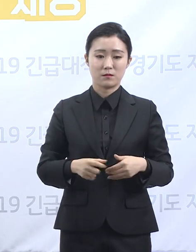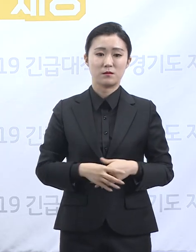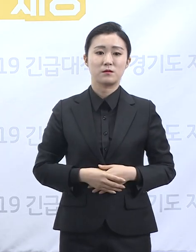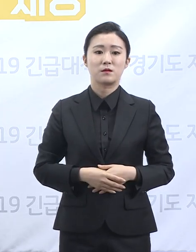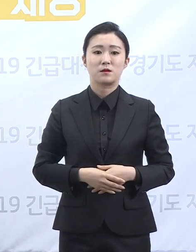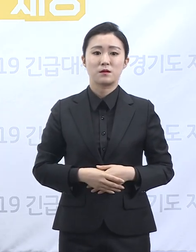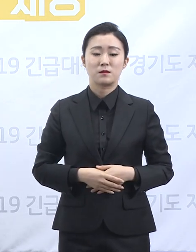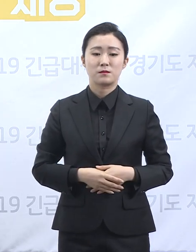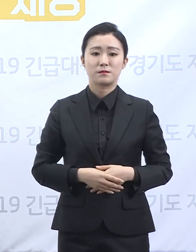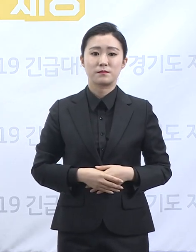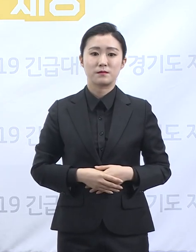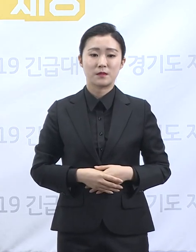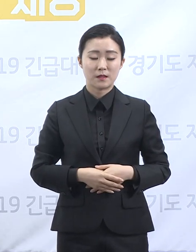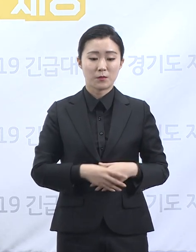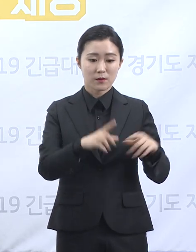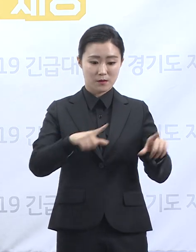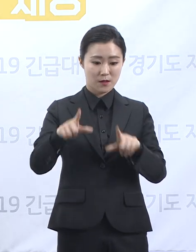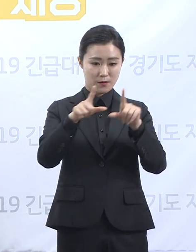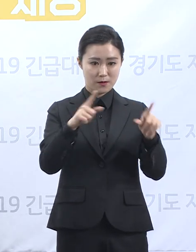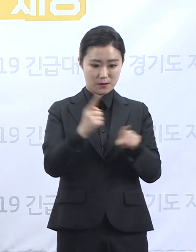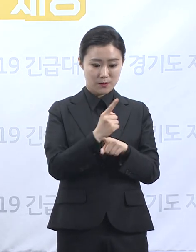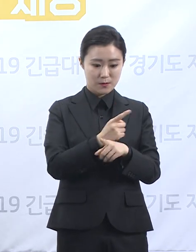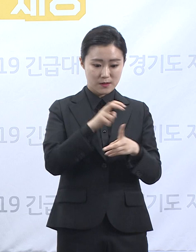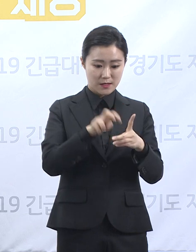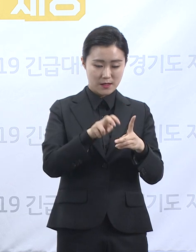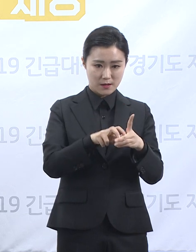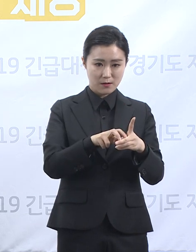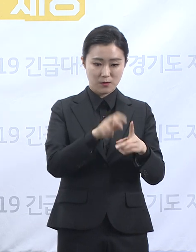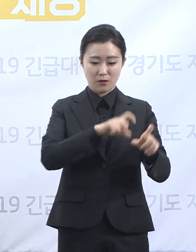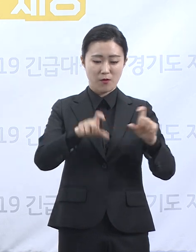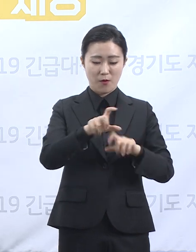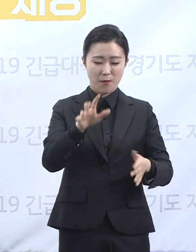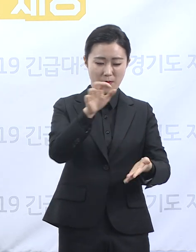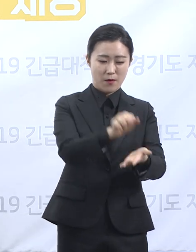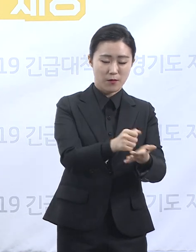위료기관 생활치료센터 자원 확보를 위해 전력하고 있습니다.